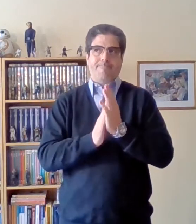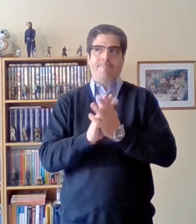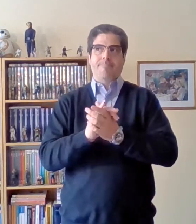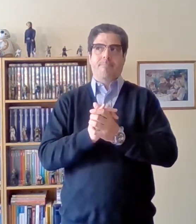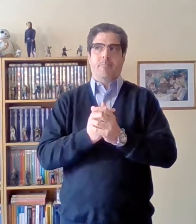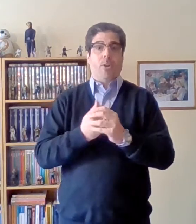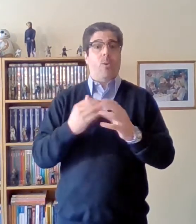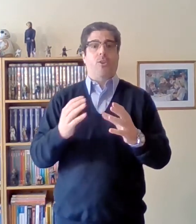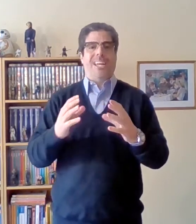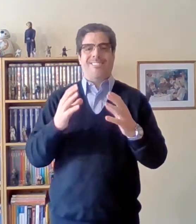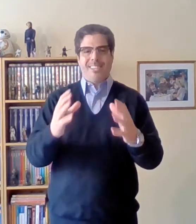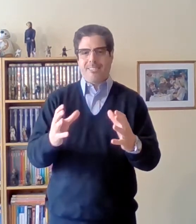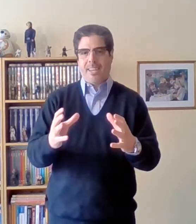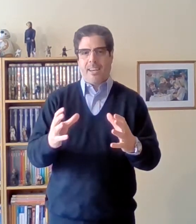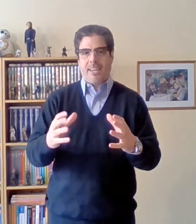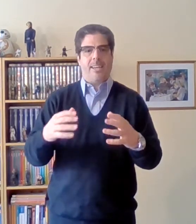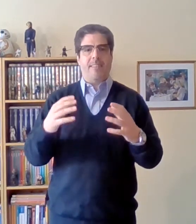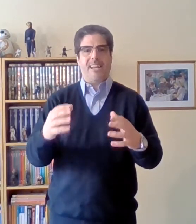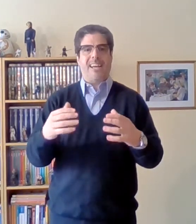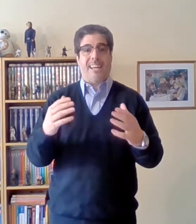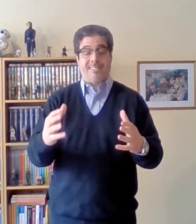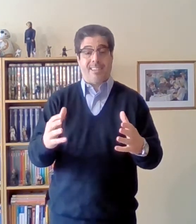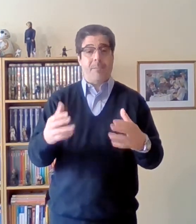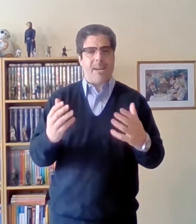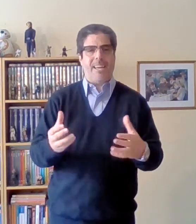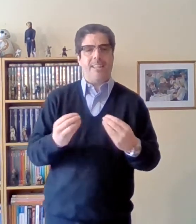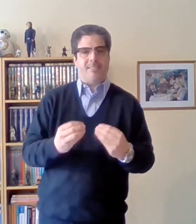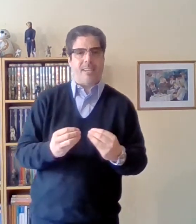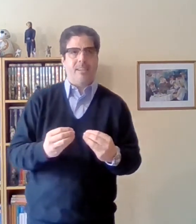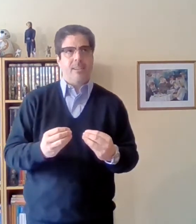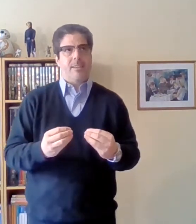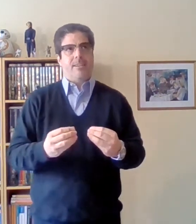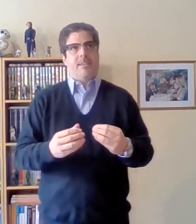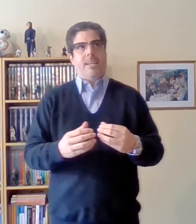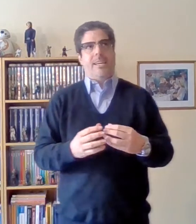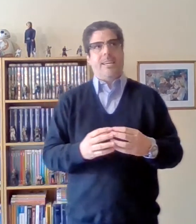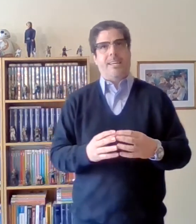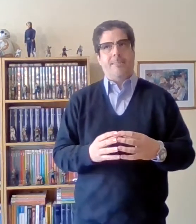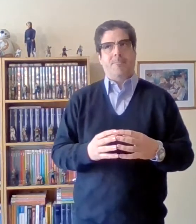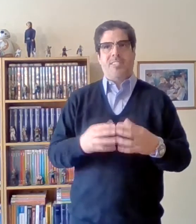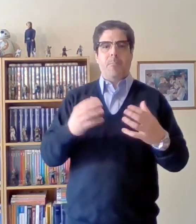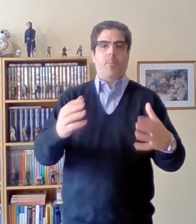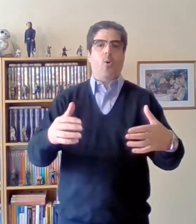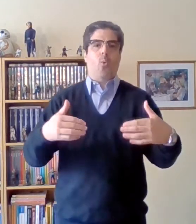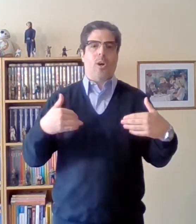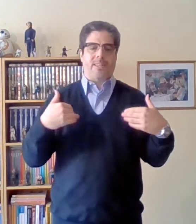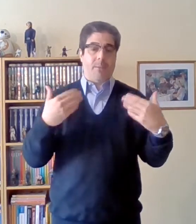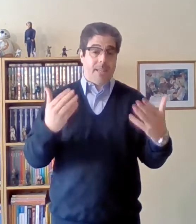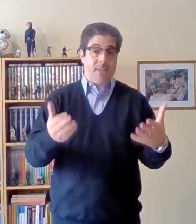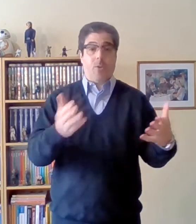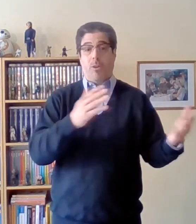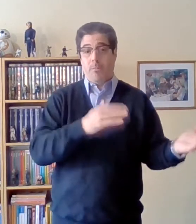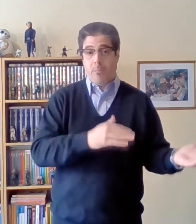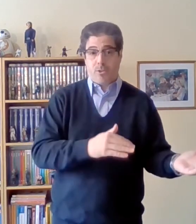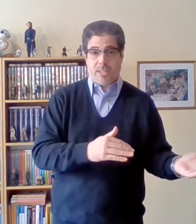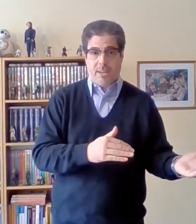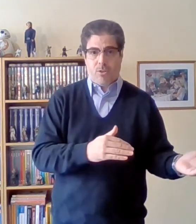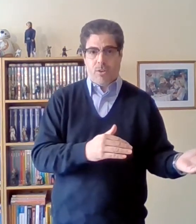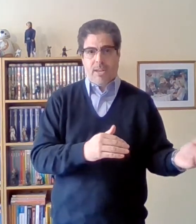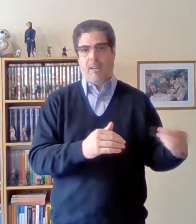pero bueno la esencia es generar ganancias es más él dice siempre hubo actividades como él mismo señaló en el